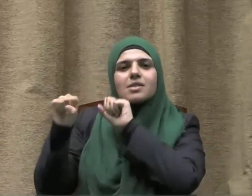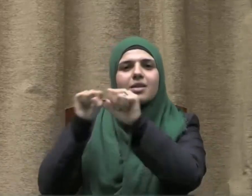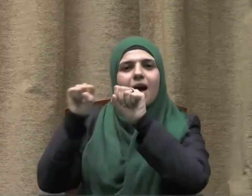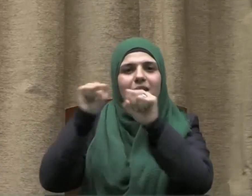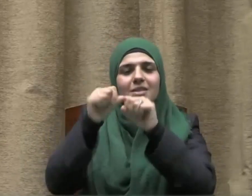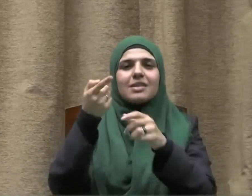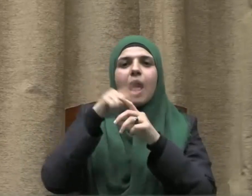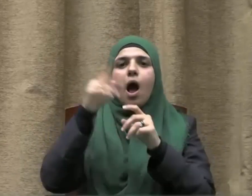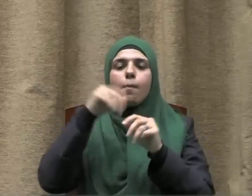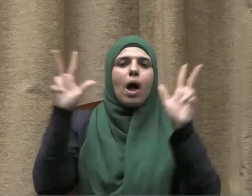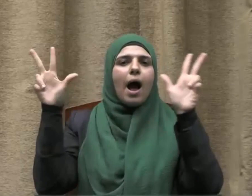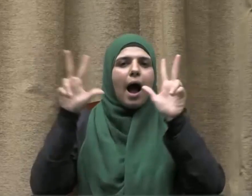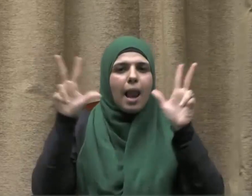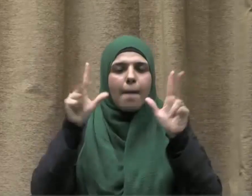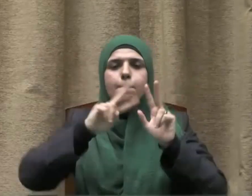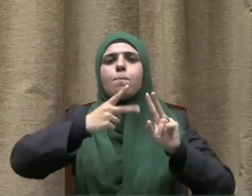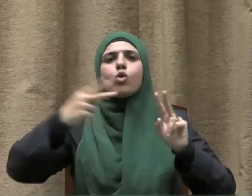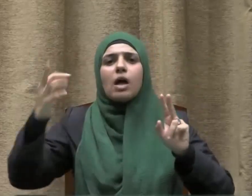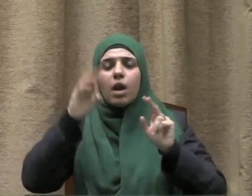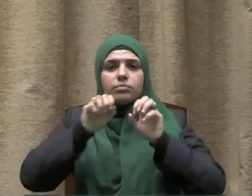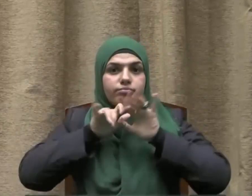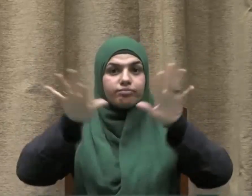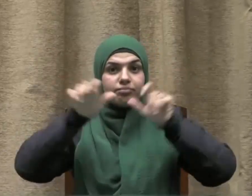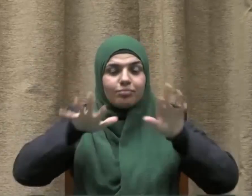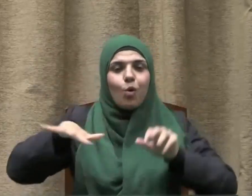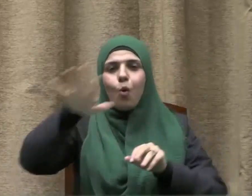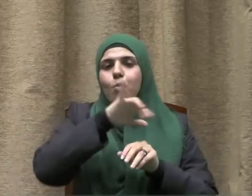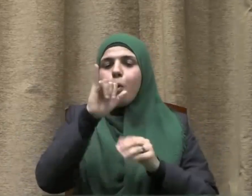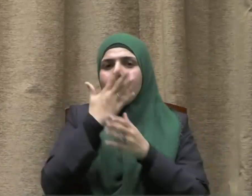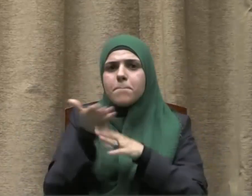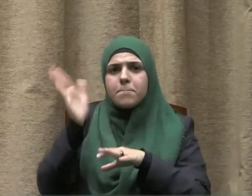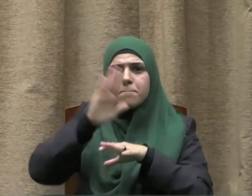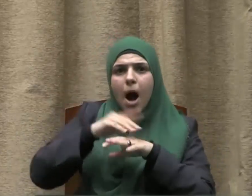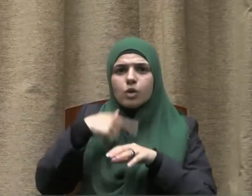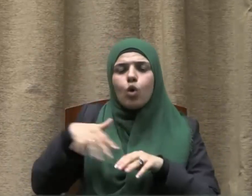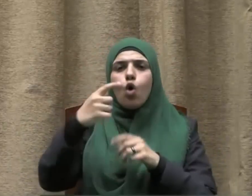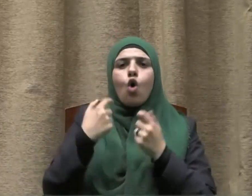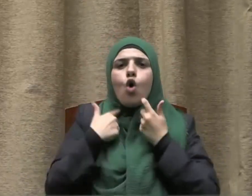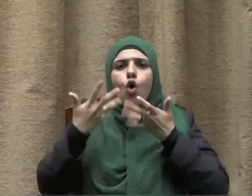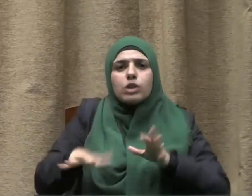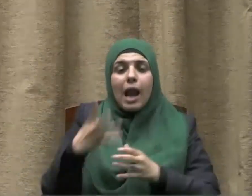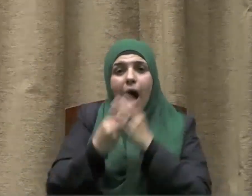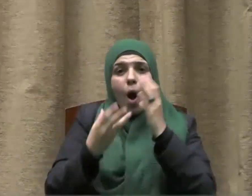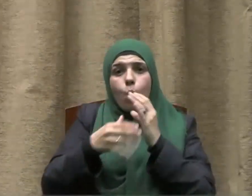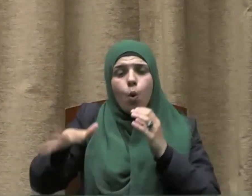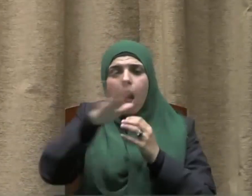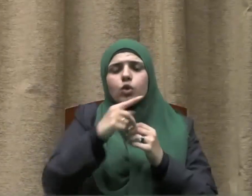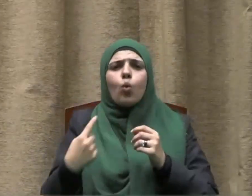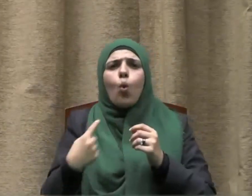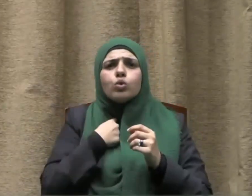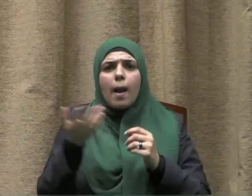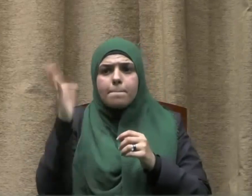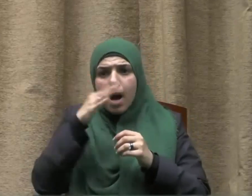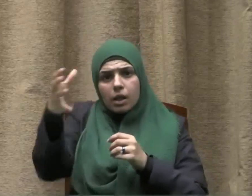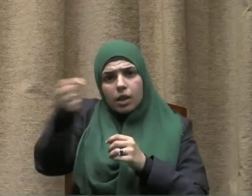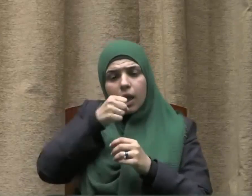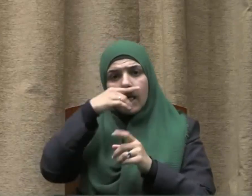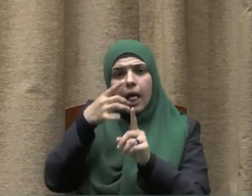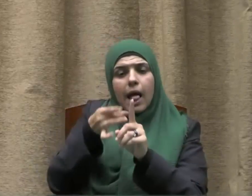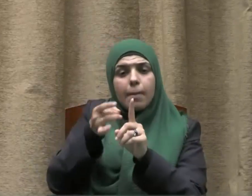ووسائل الإعلام المختلفة حتى لا نترك أبنائنا فريسة للإدمان